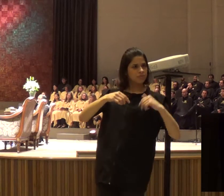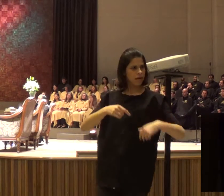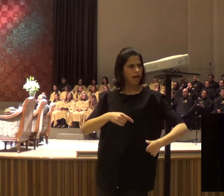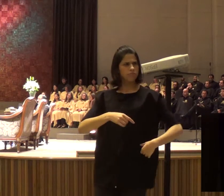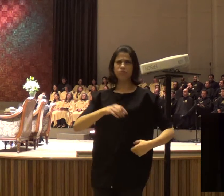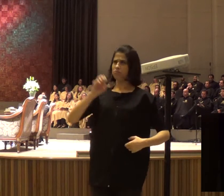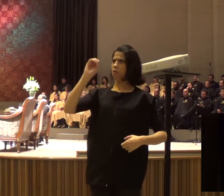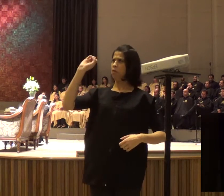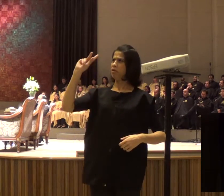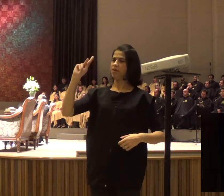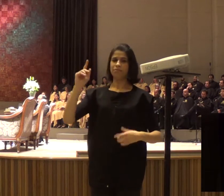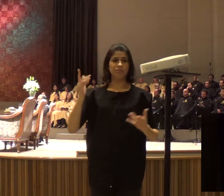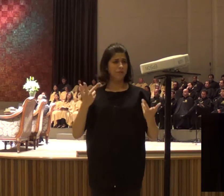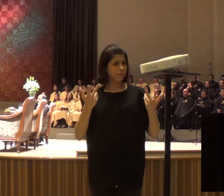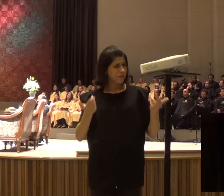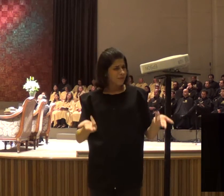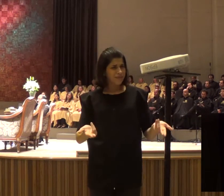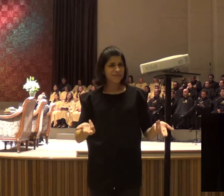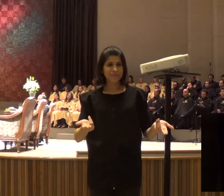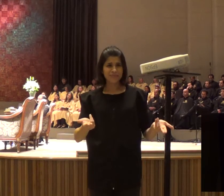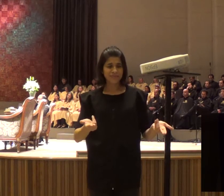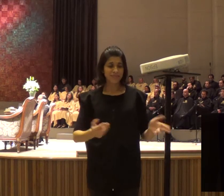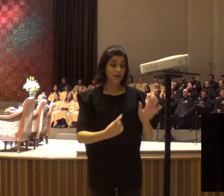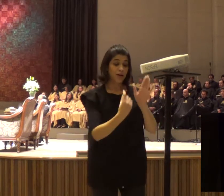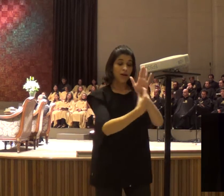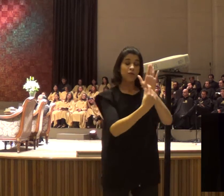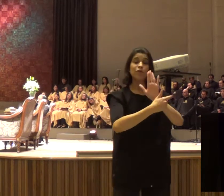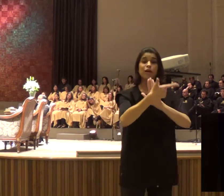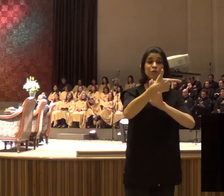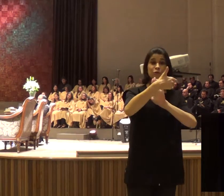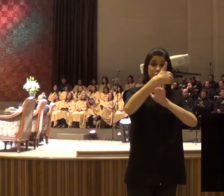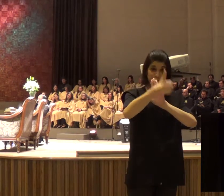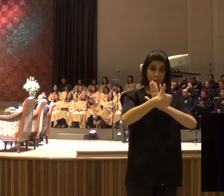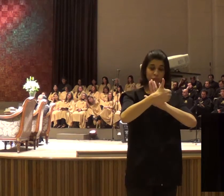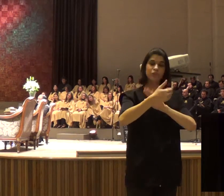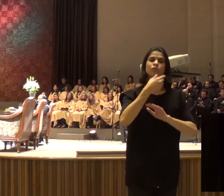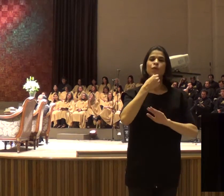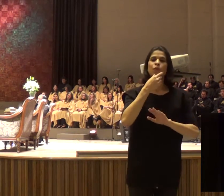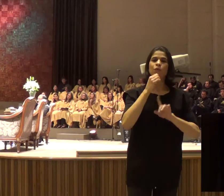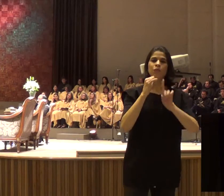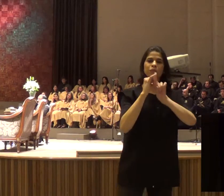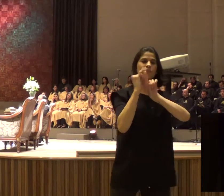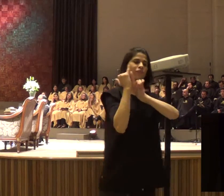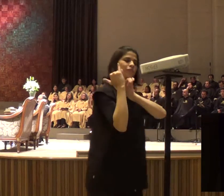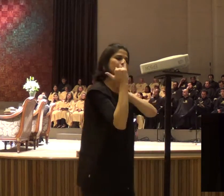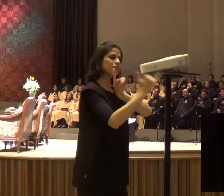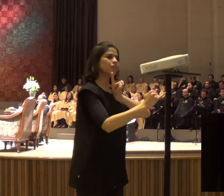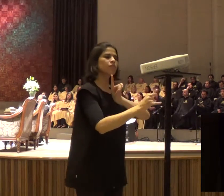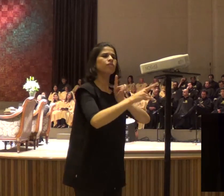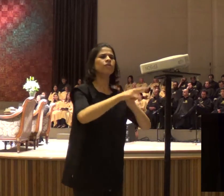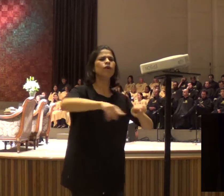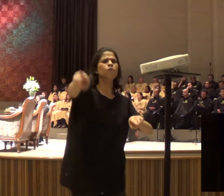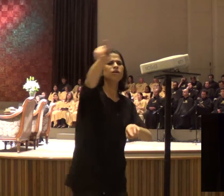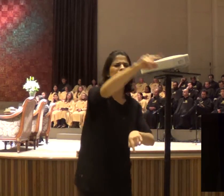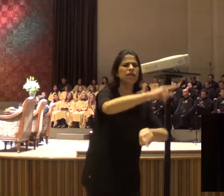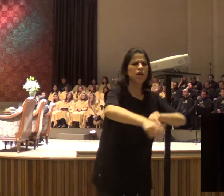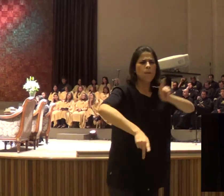verso 21, do capítulo 18, Elias dirigiu-se ao povo, e disse, até quando vocês, vão oscilar,